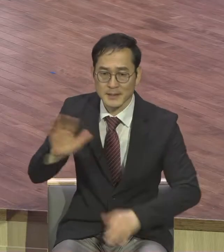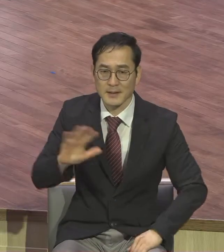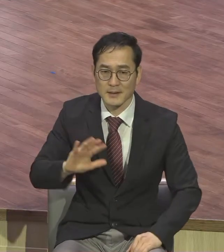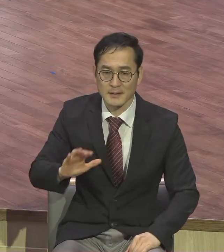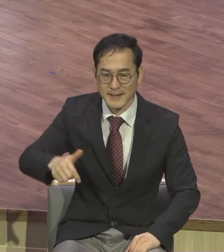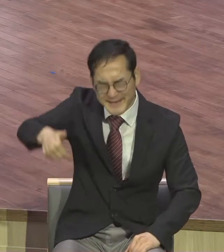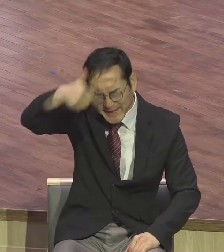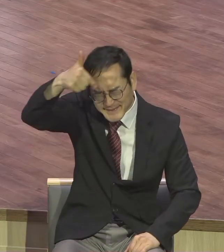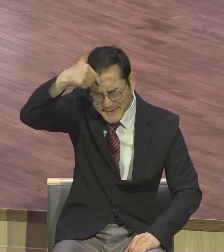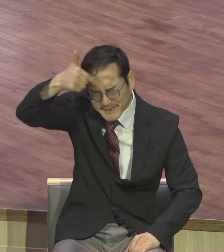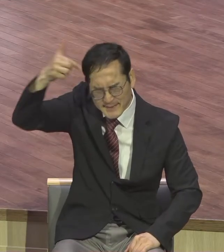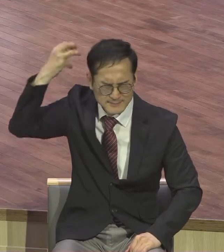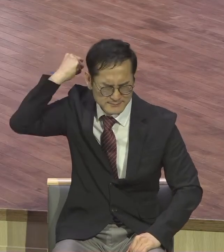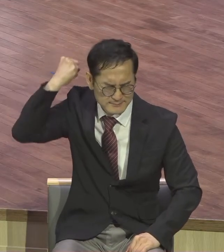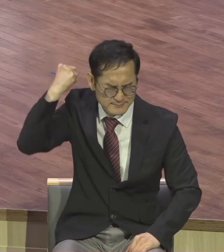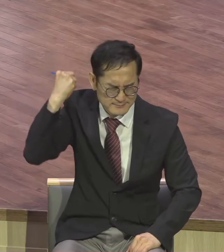예틀 딱 잡혀있어요.